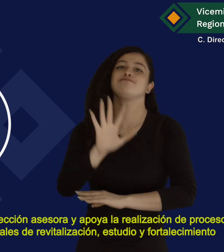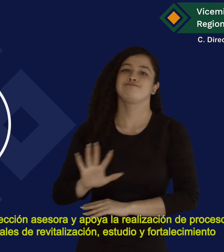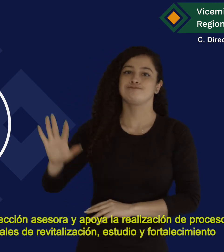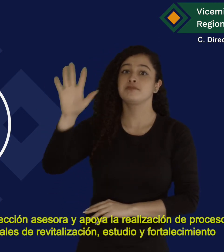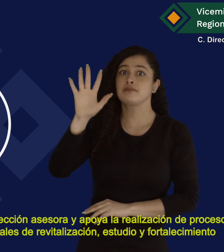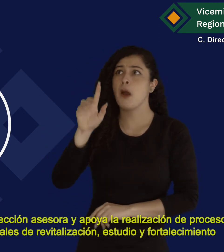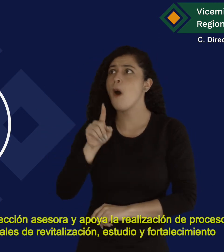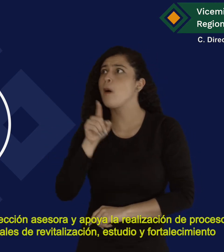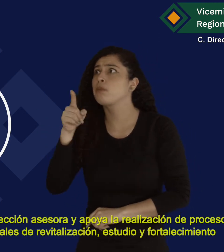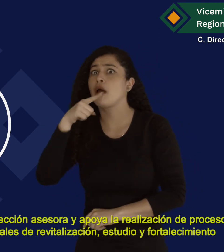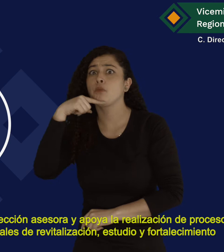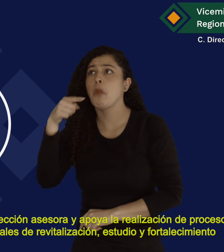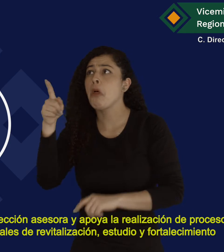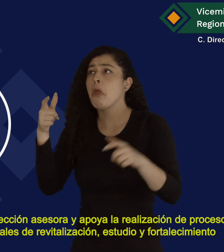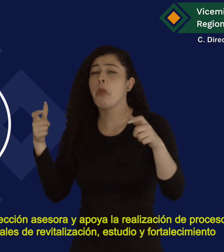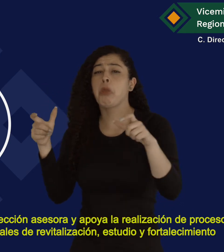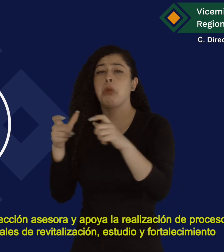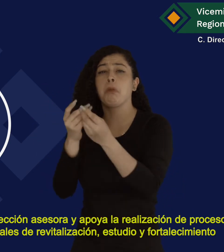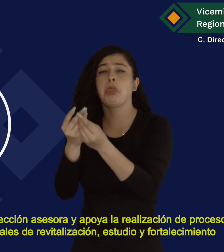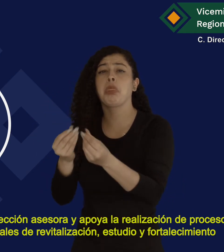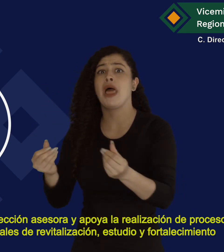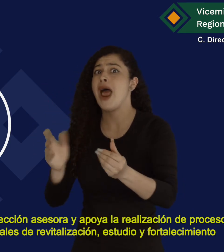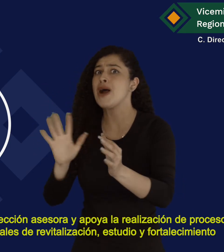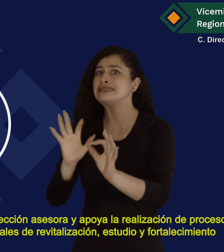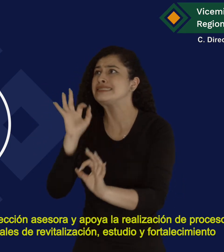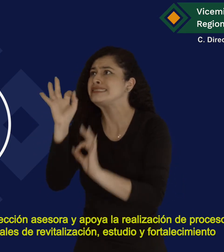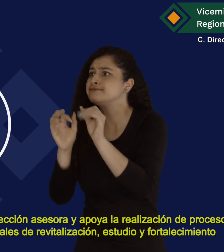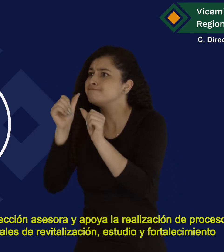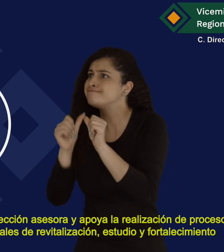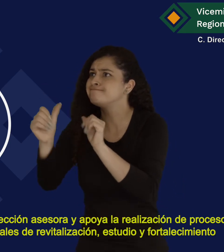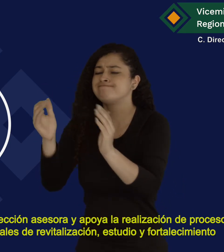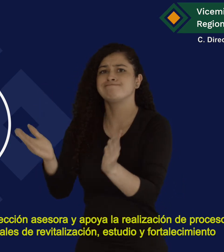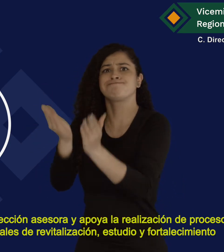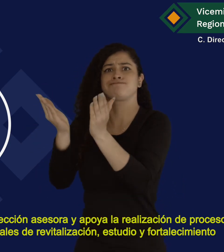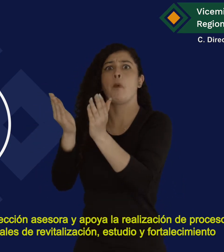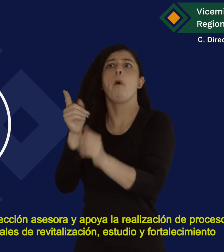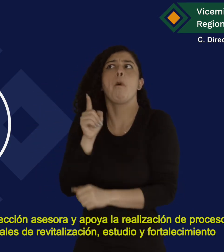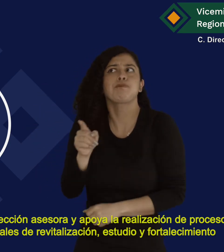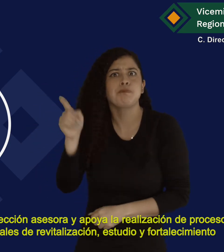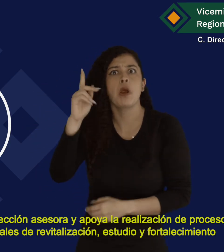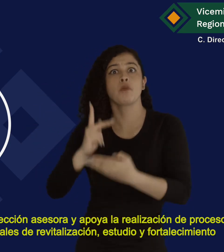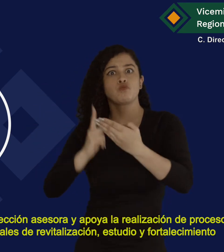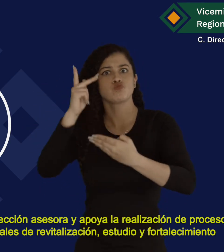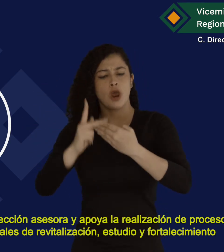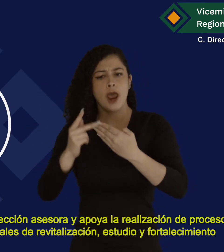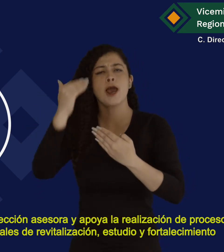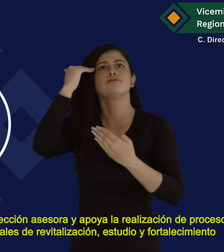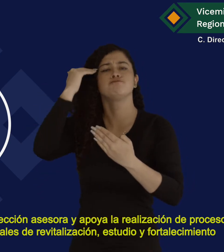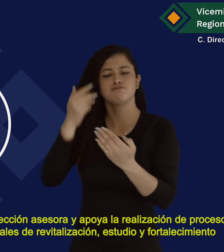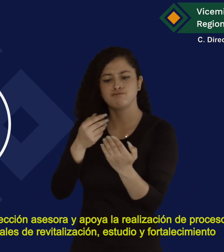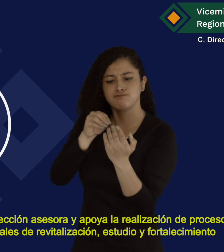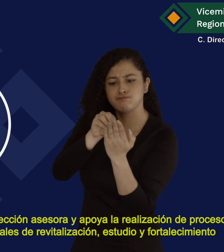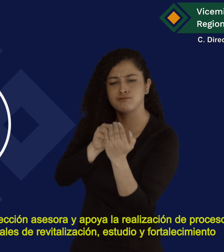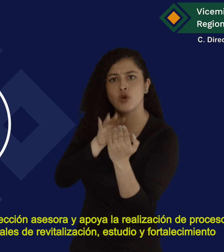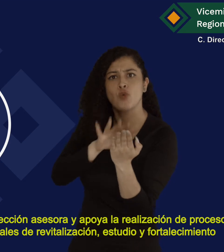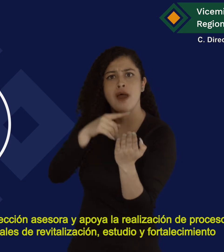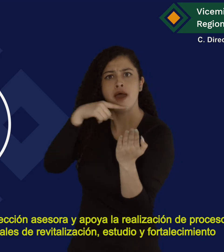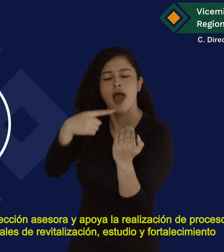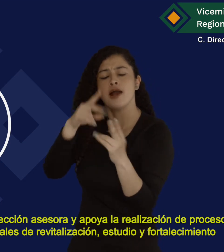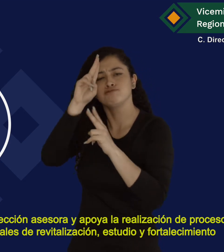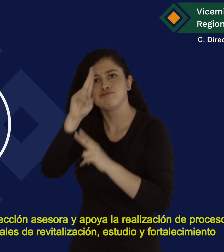La dirección asesora y apoya la realización de procesos locales de